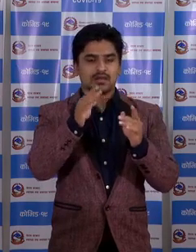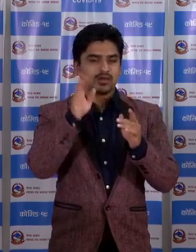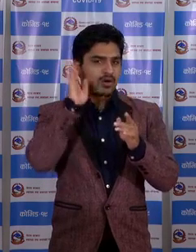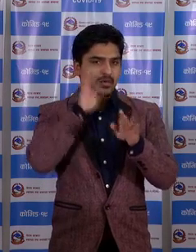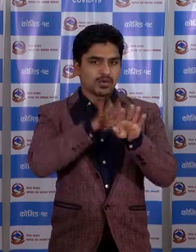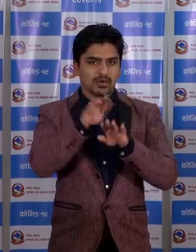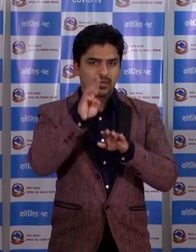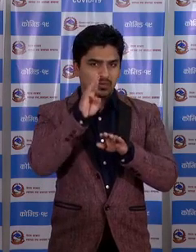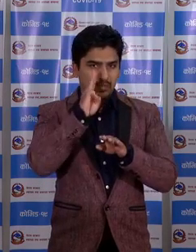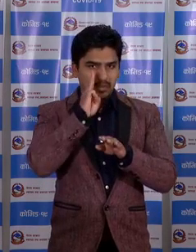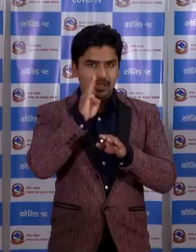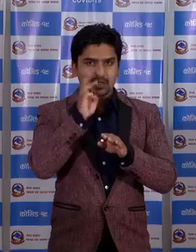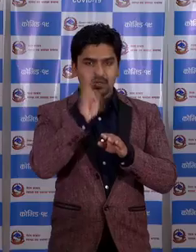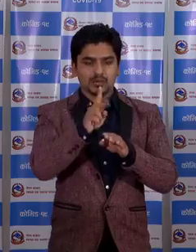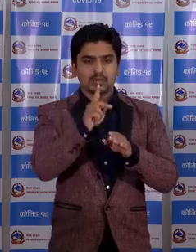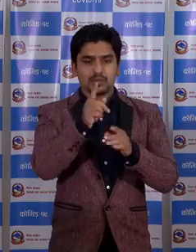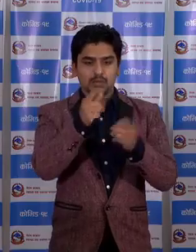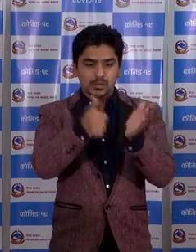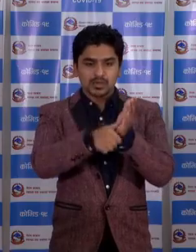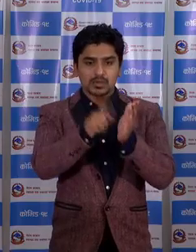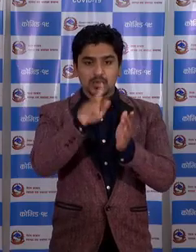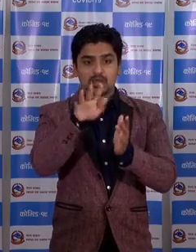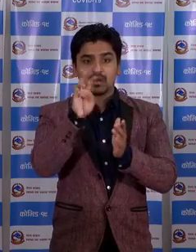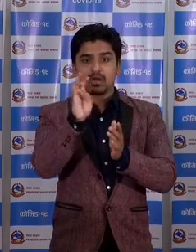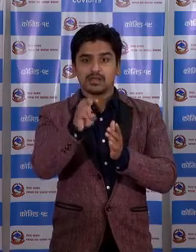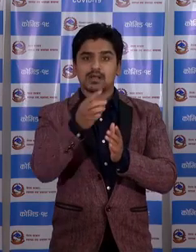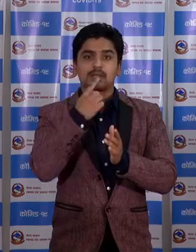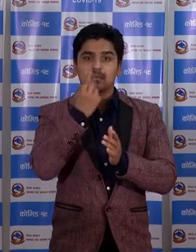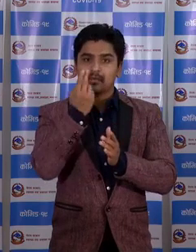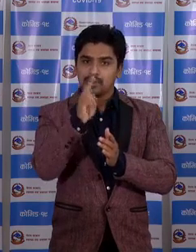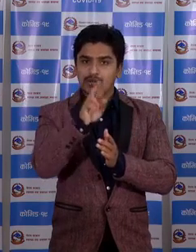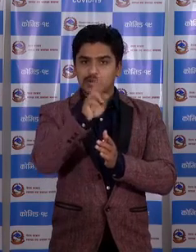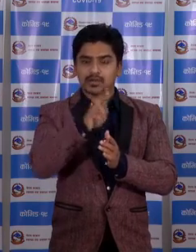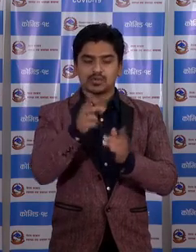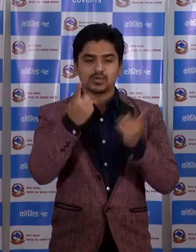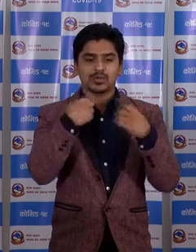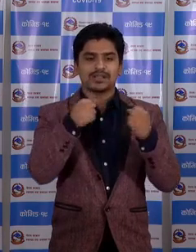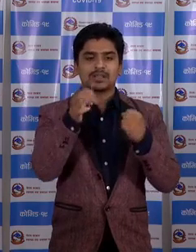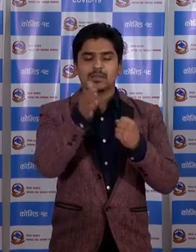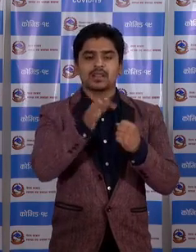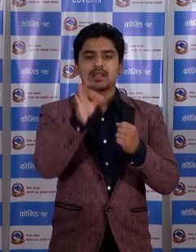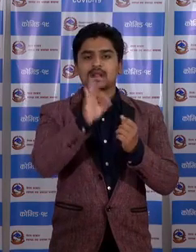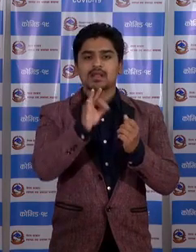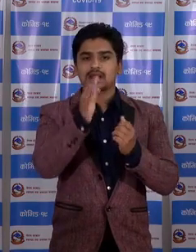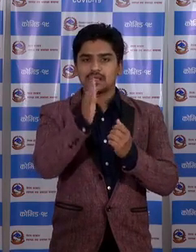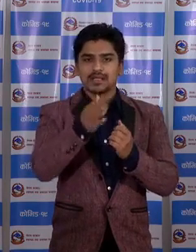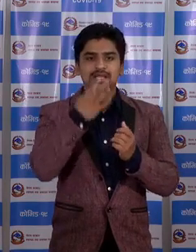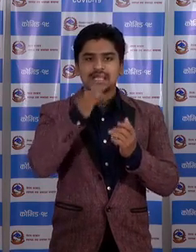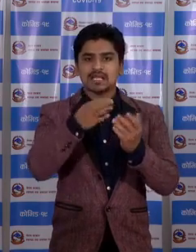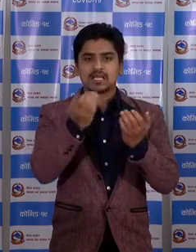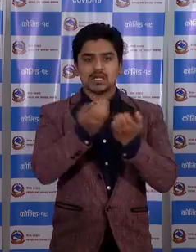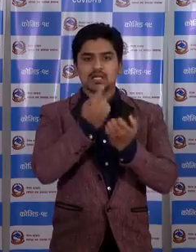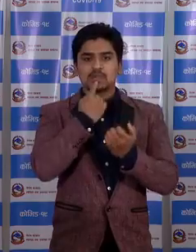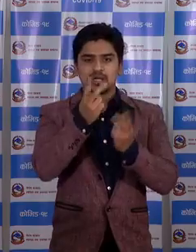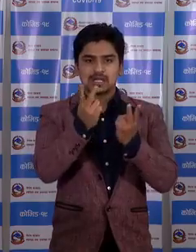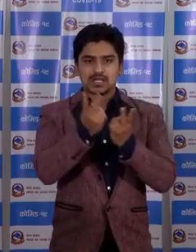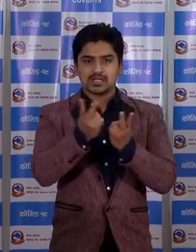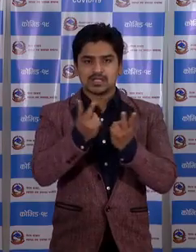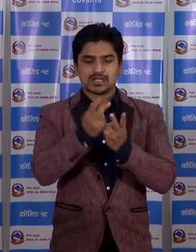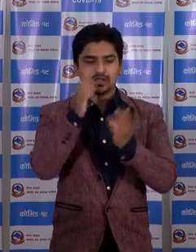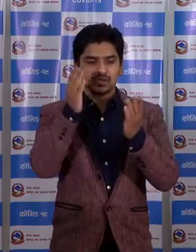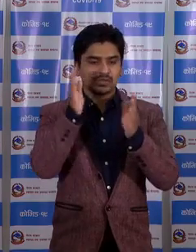स्वास्ते तथा जन्संख्य मंत्रालायले निनाई गर्ने गर्ने गर्ने जस्ता